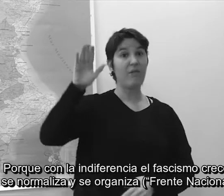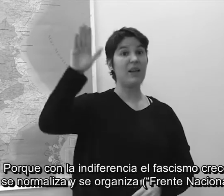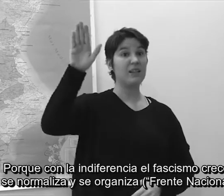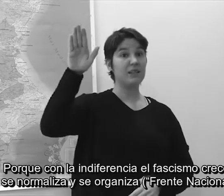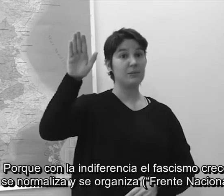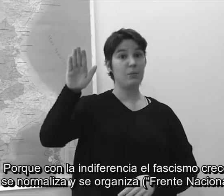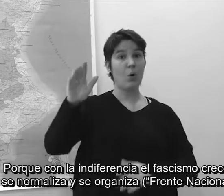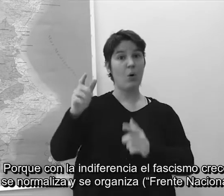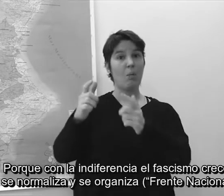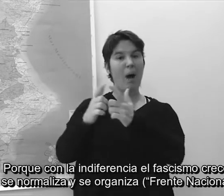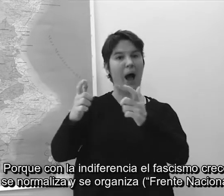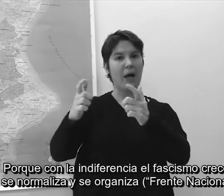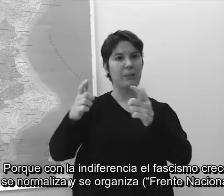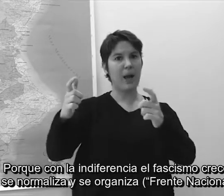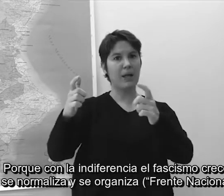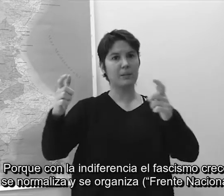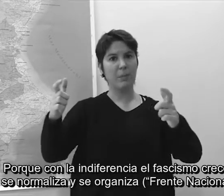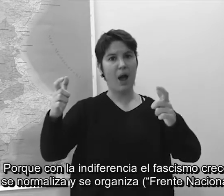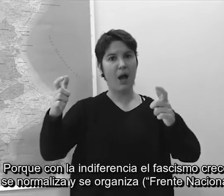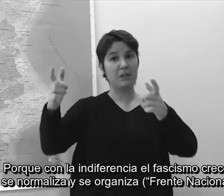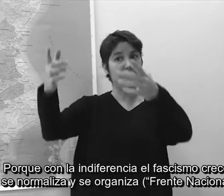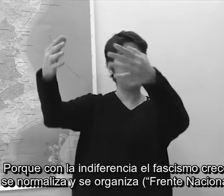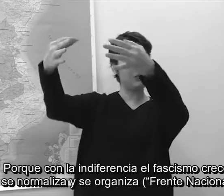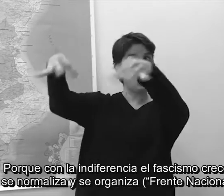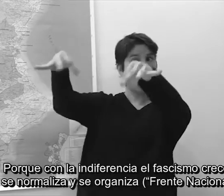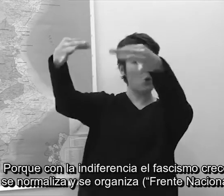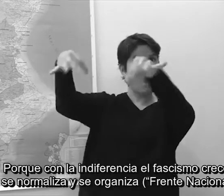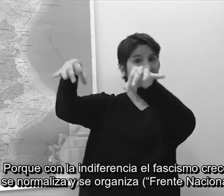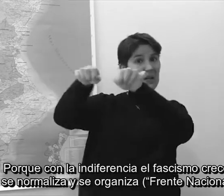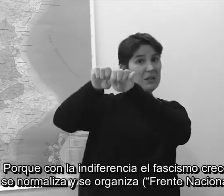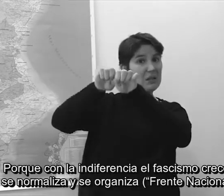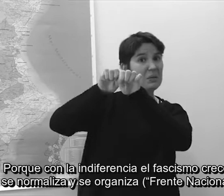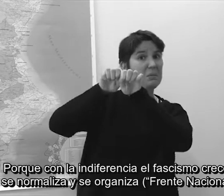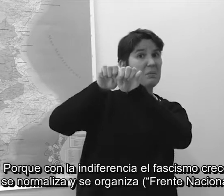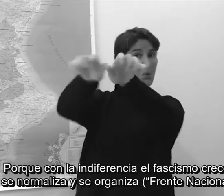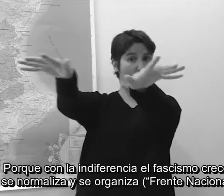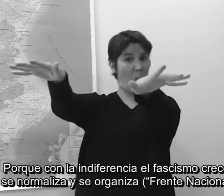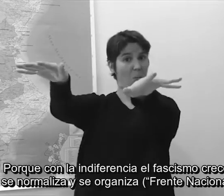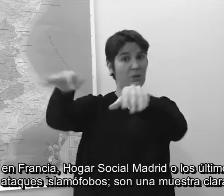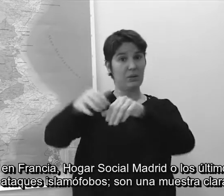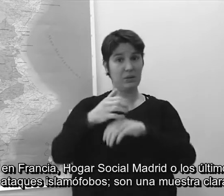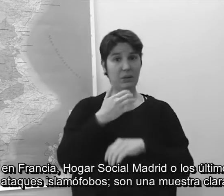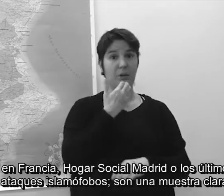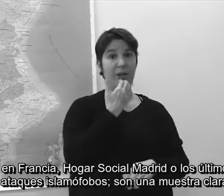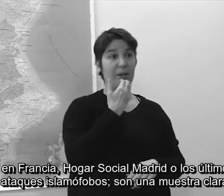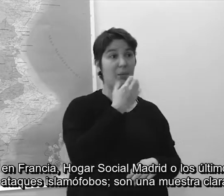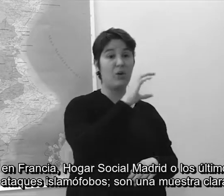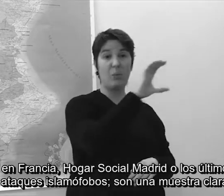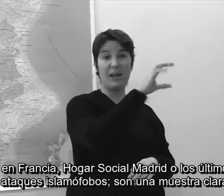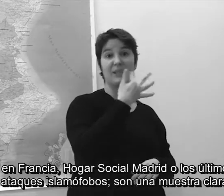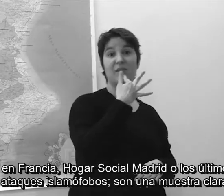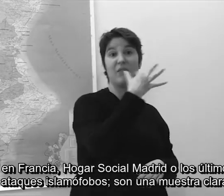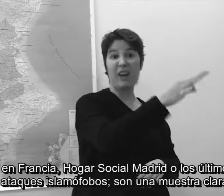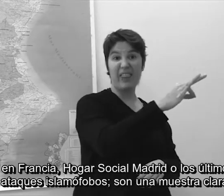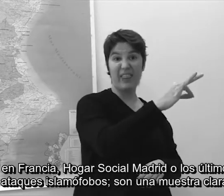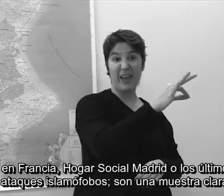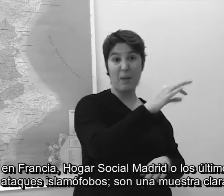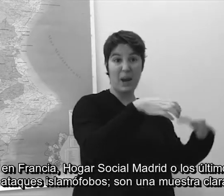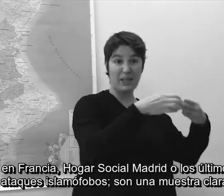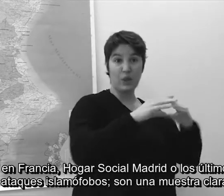es normalitza i s'organitza, com el Front Nacional a França, Hogar Social a